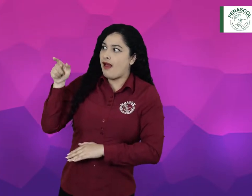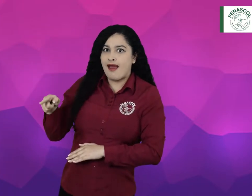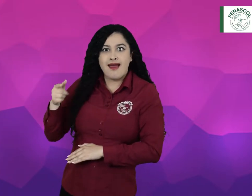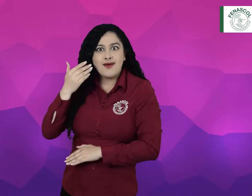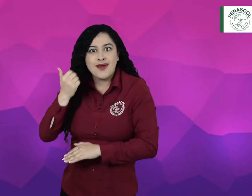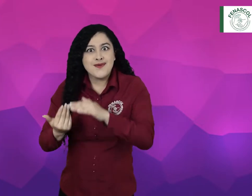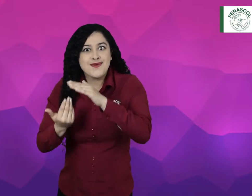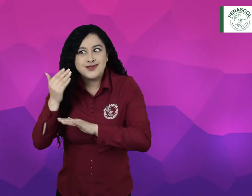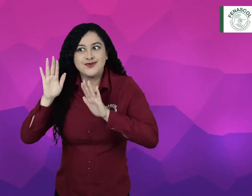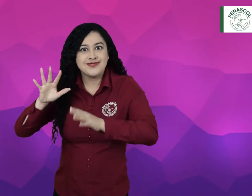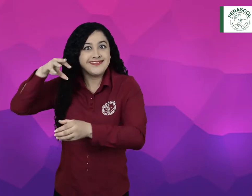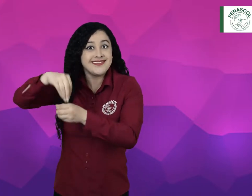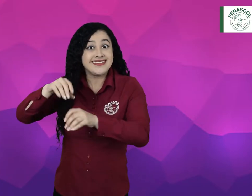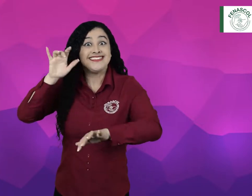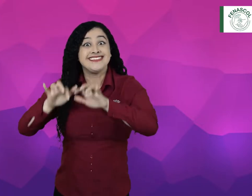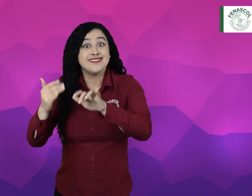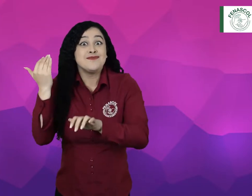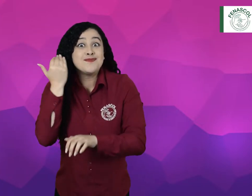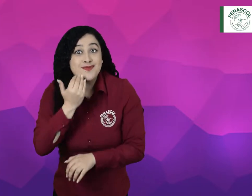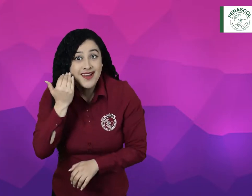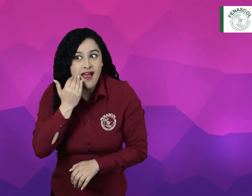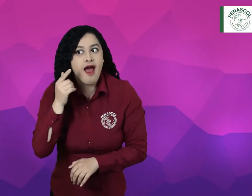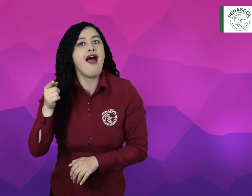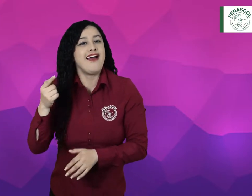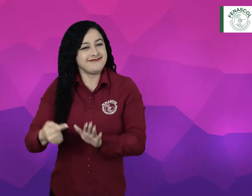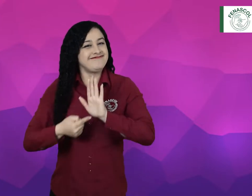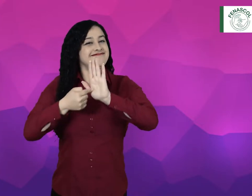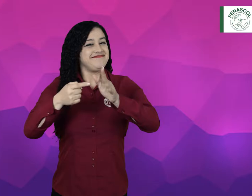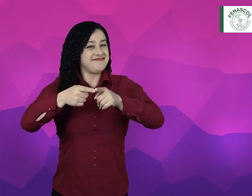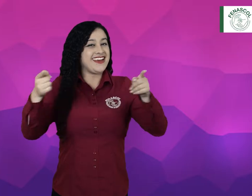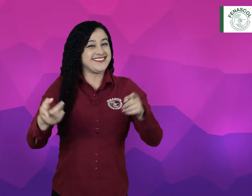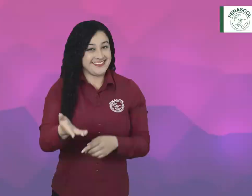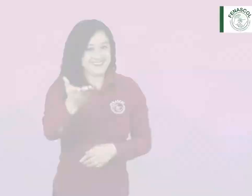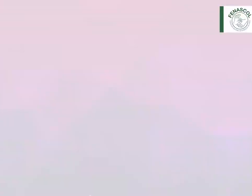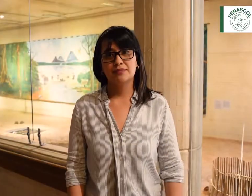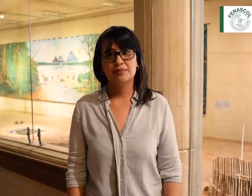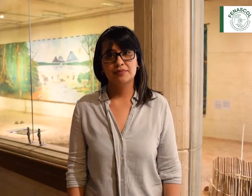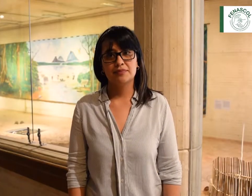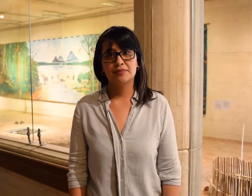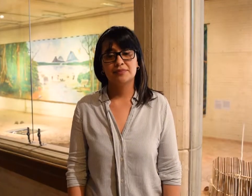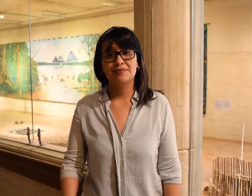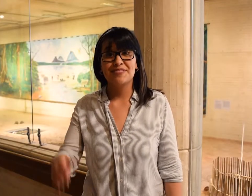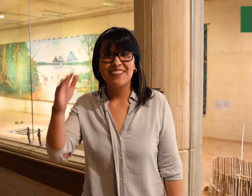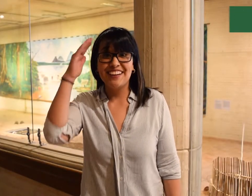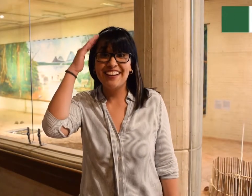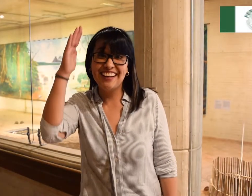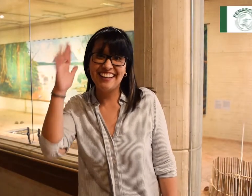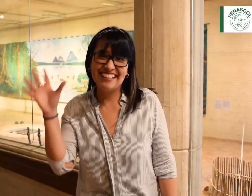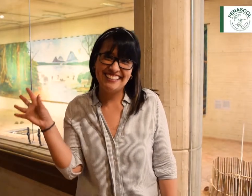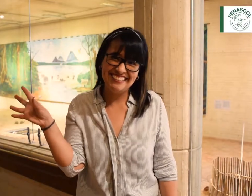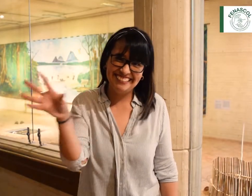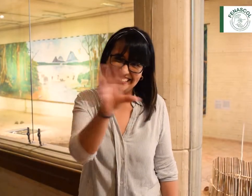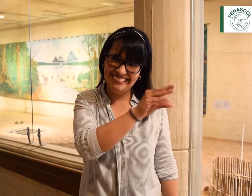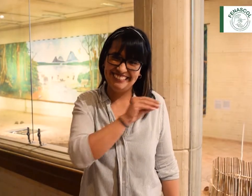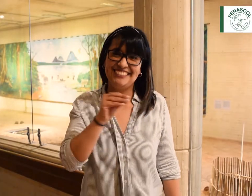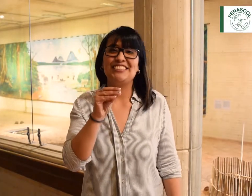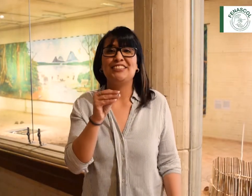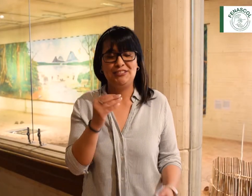Para saber más sobre esta noticia, observen a continuación. Hola a todos. Mucho